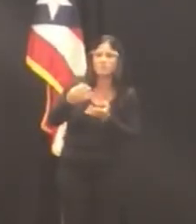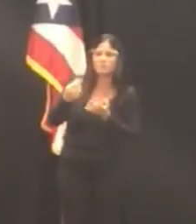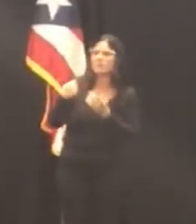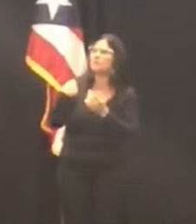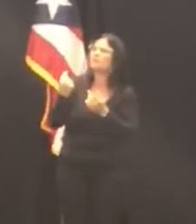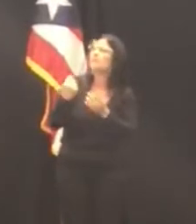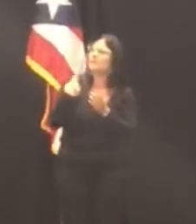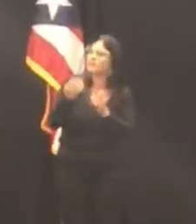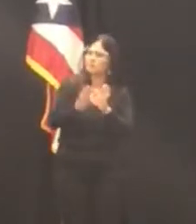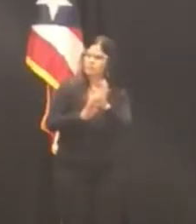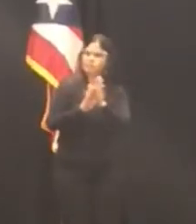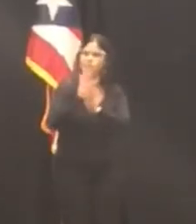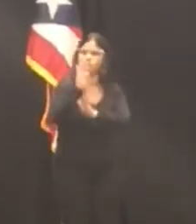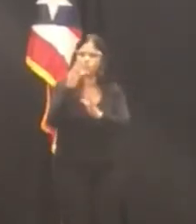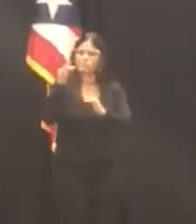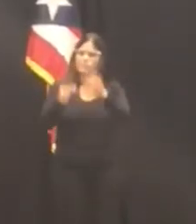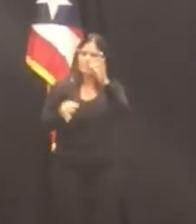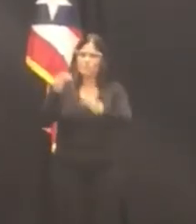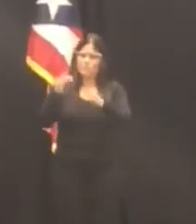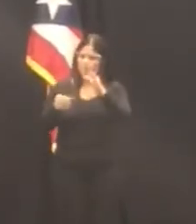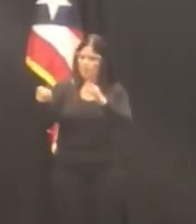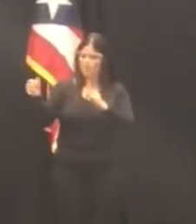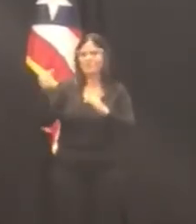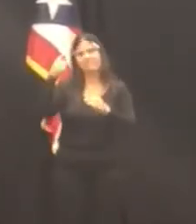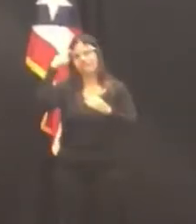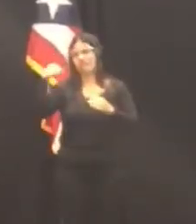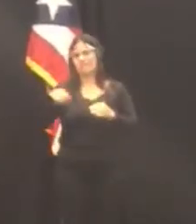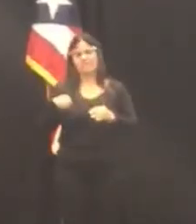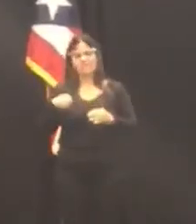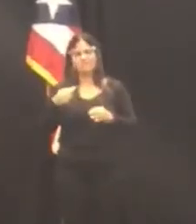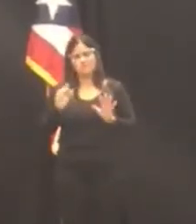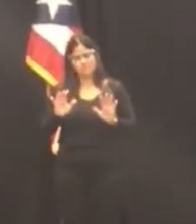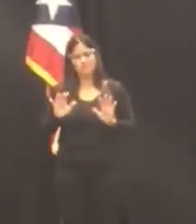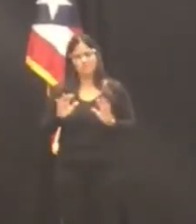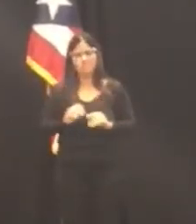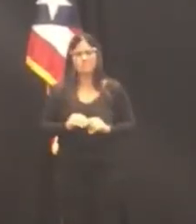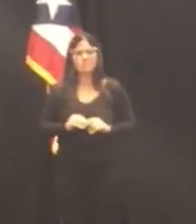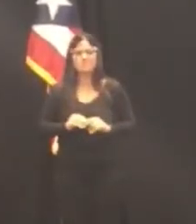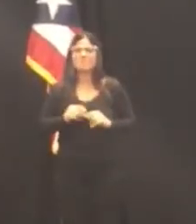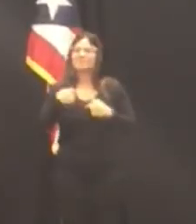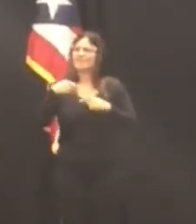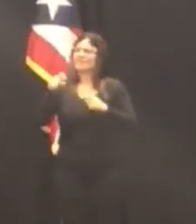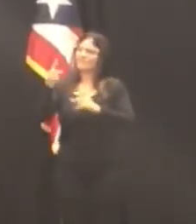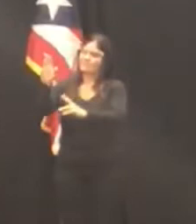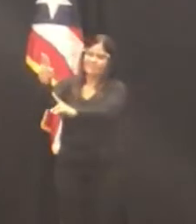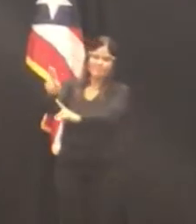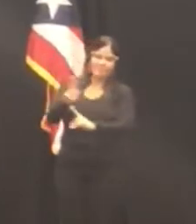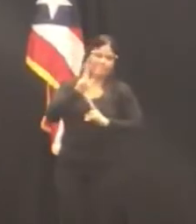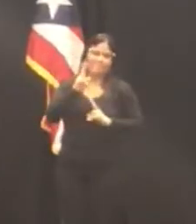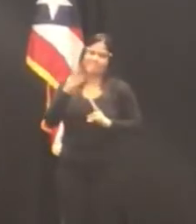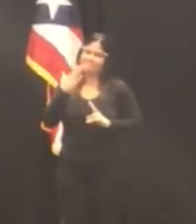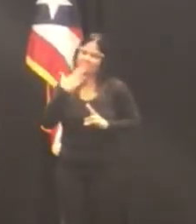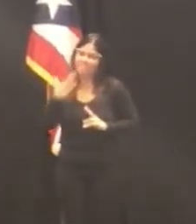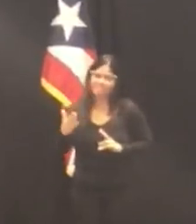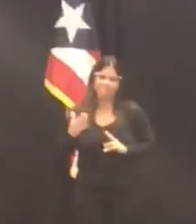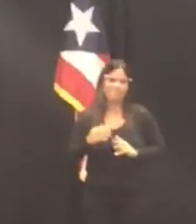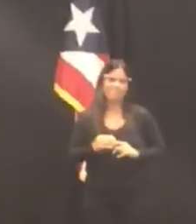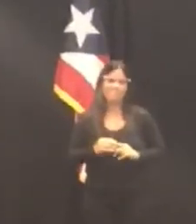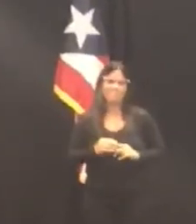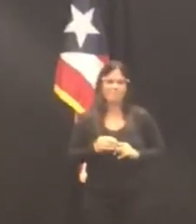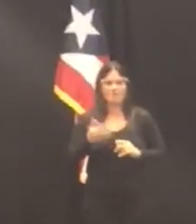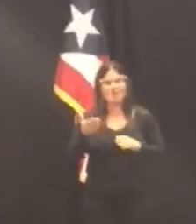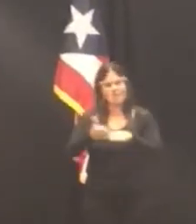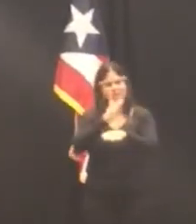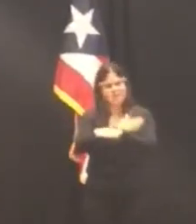Rico. Para mí, personalmente, es un gran honor y siendo, antes de ser gobernadora,